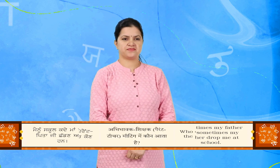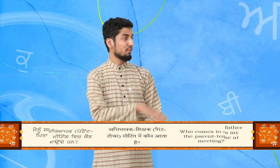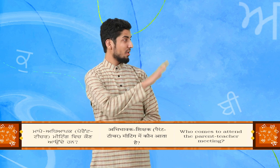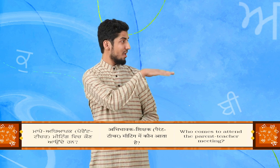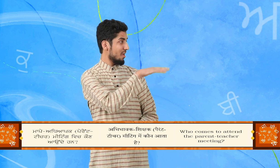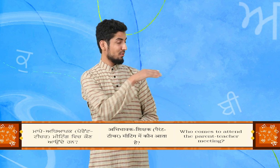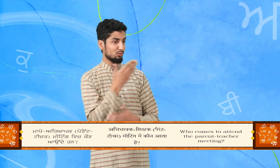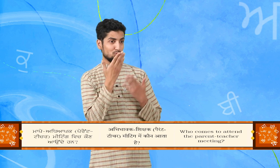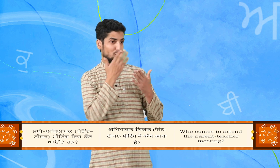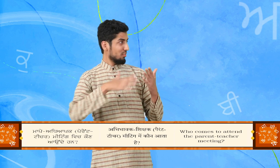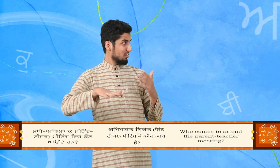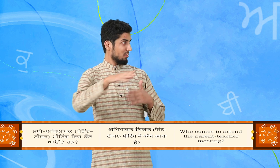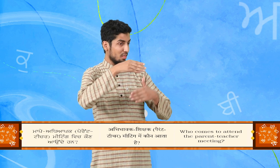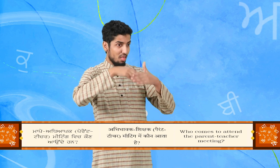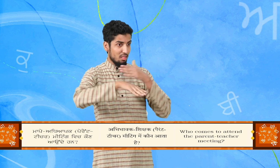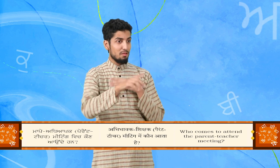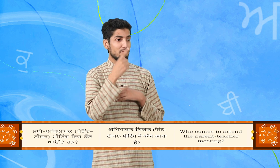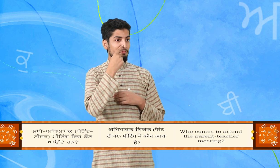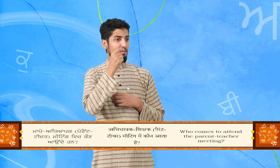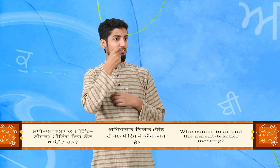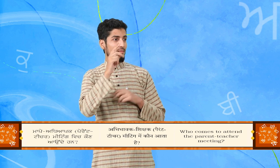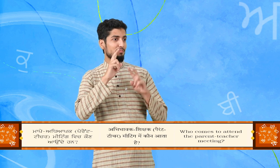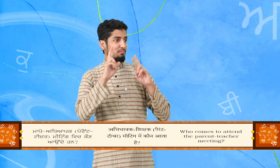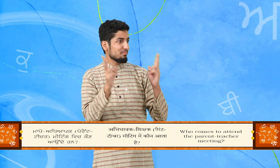मां पे अध्यापक, पेरेंट टीचर मीटिंग विच कौन आन दे हाँ?